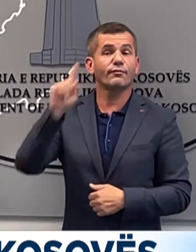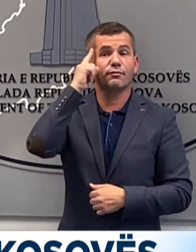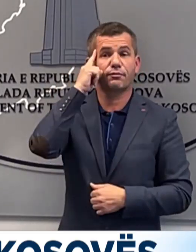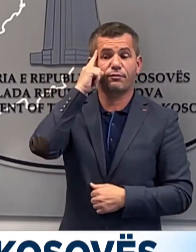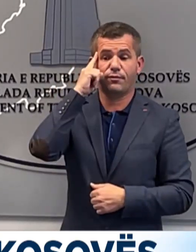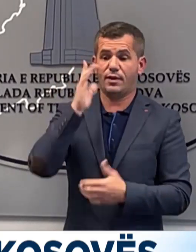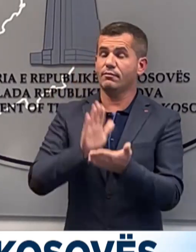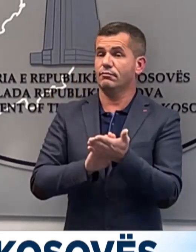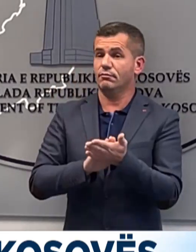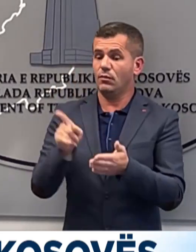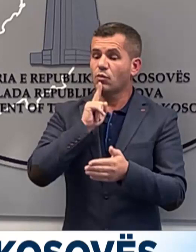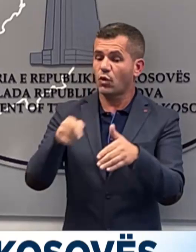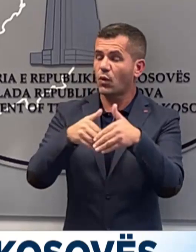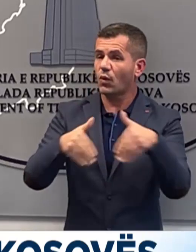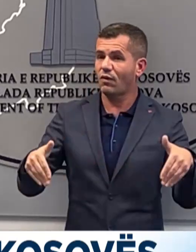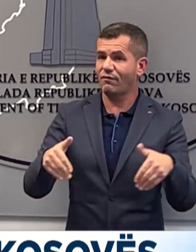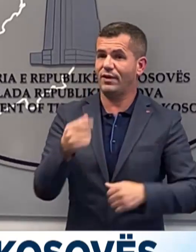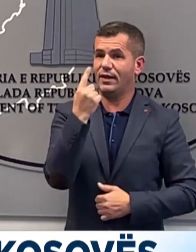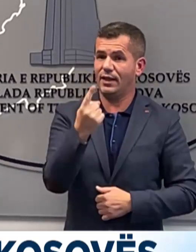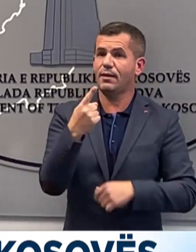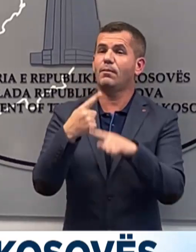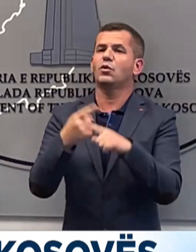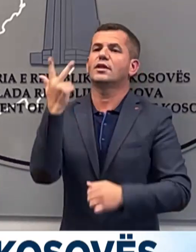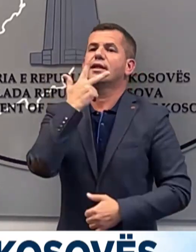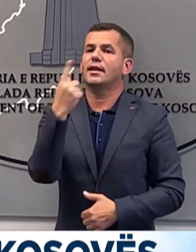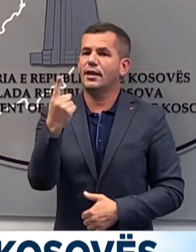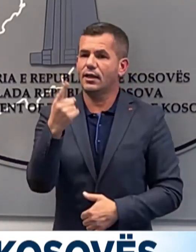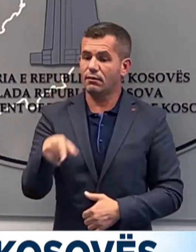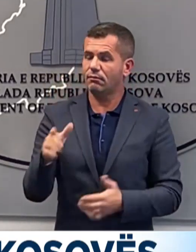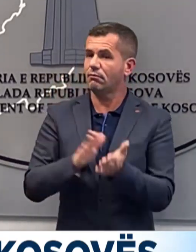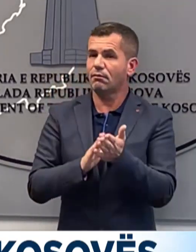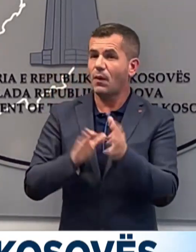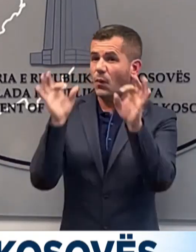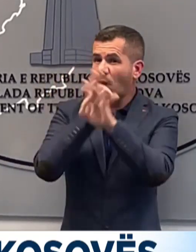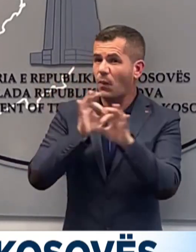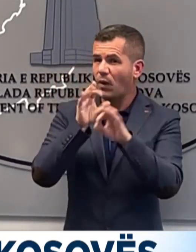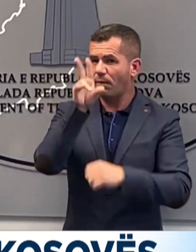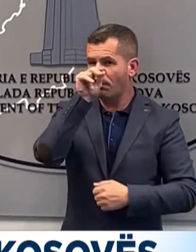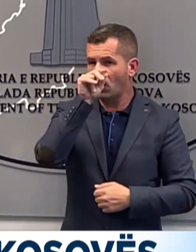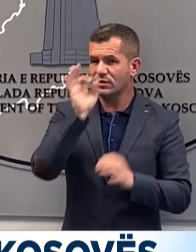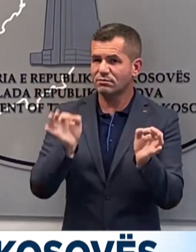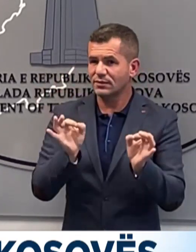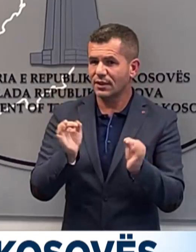shkatot në gjante me pikat kufitare një dhe të rëtënjë, si kur aty të mos ishte policia jonë speciale.